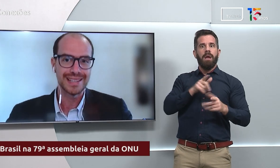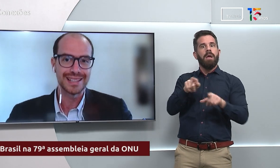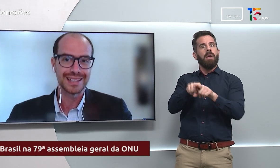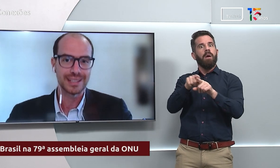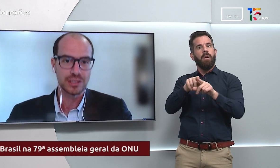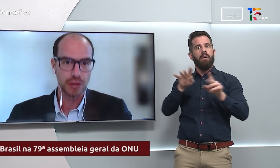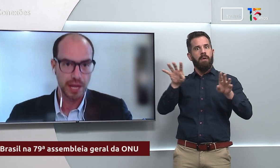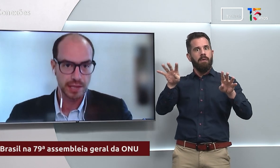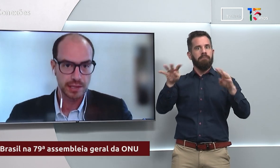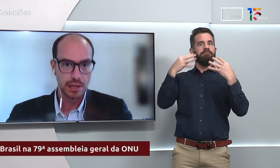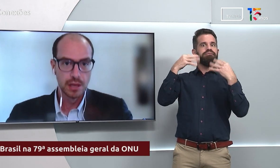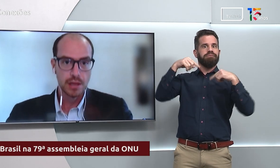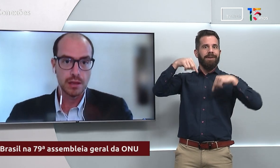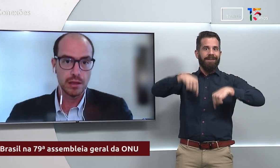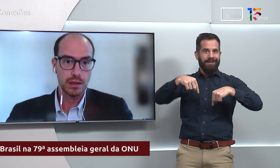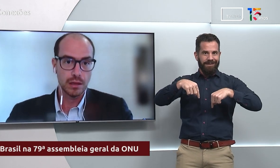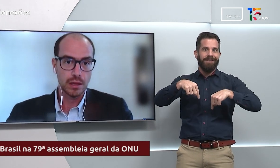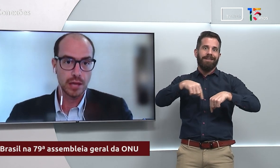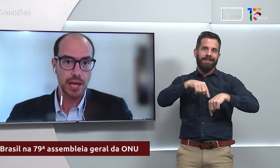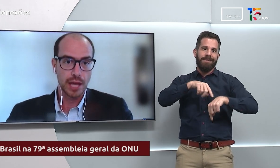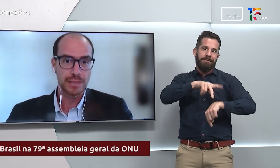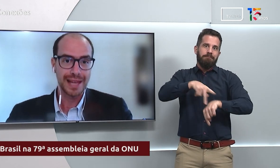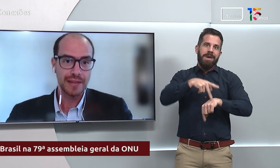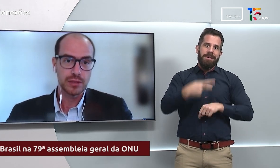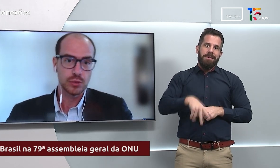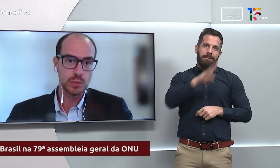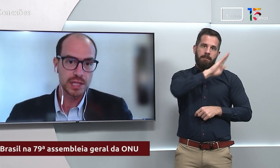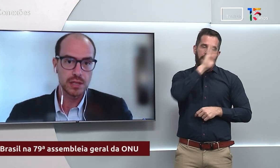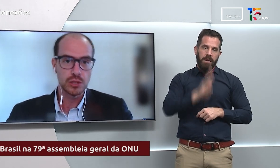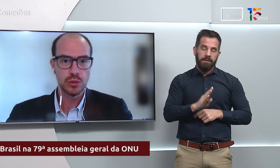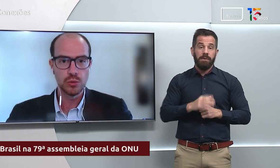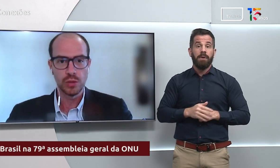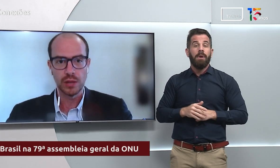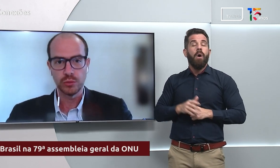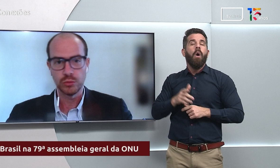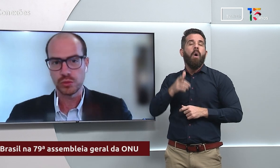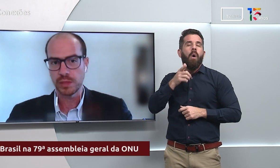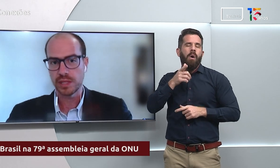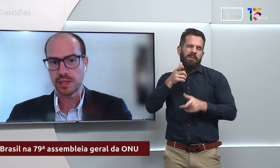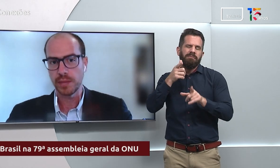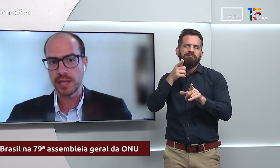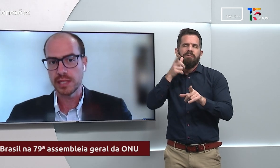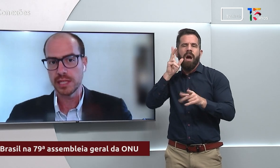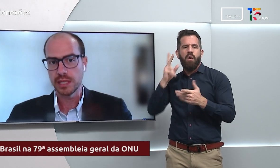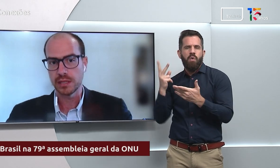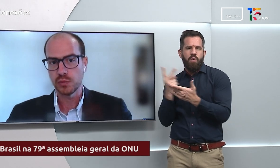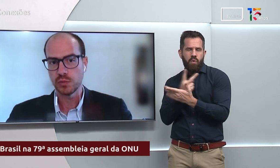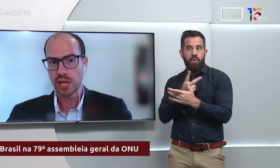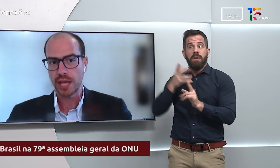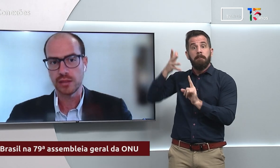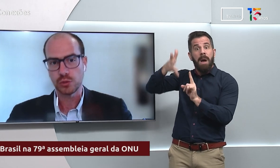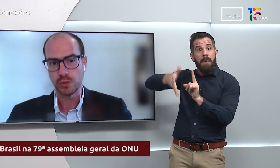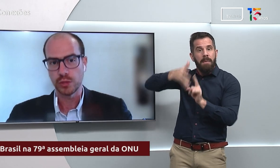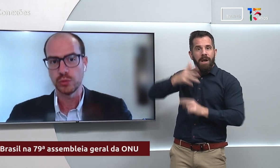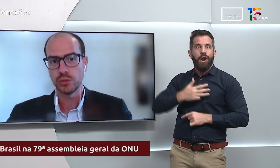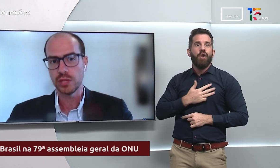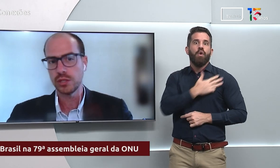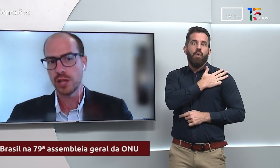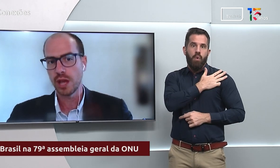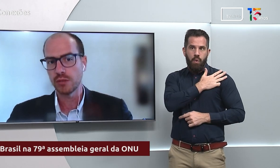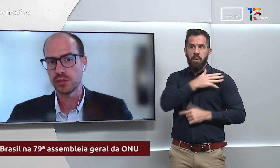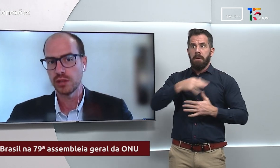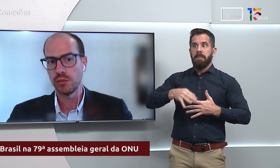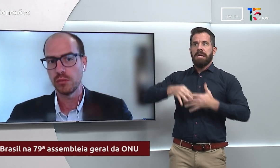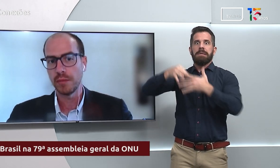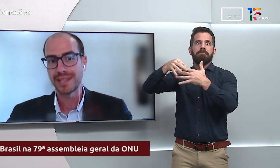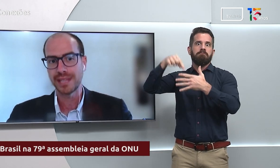internacionais. As palavras do presidente Lula, um dos principais líderes mundiais, sobretudo neste